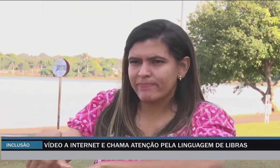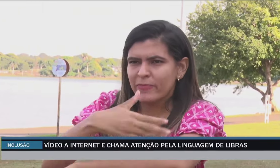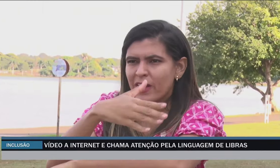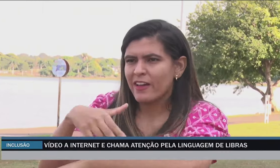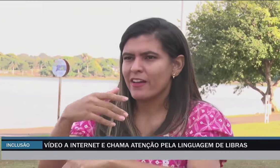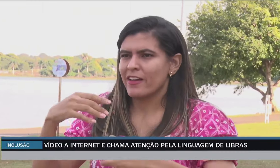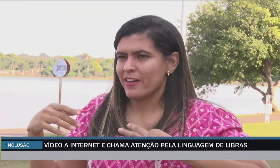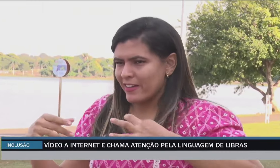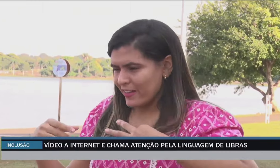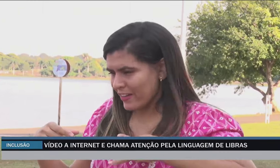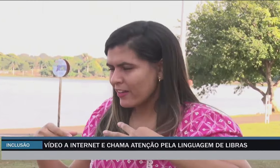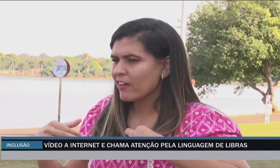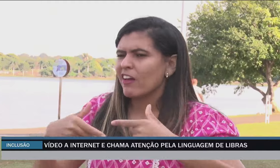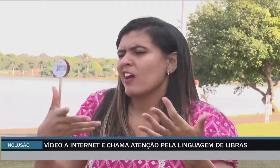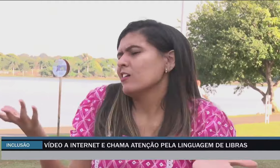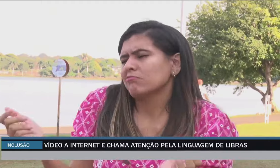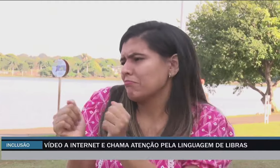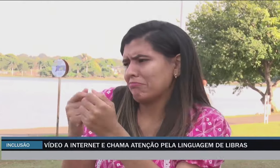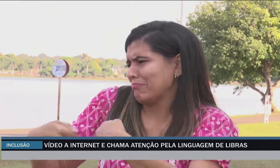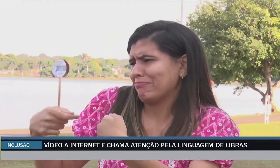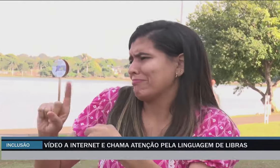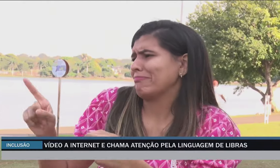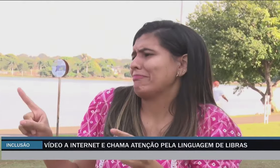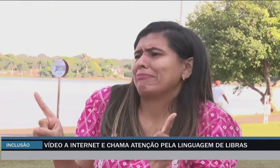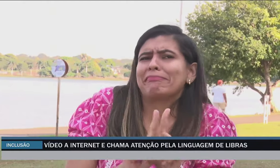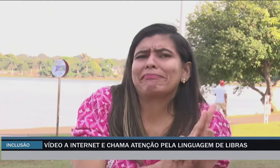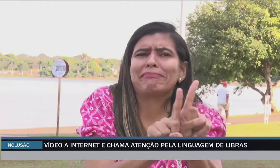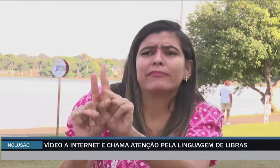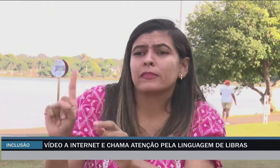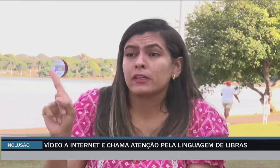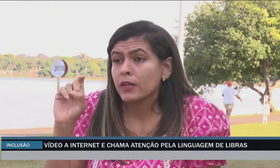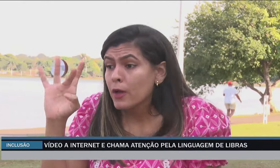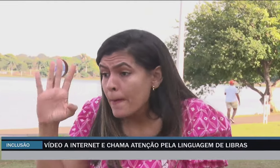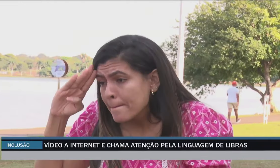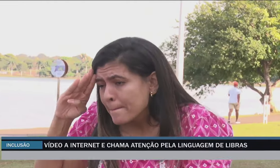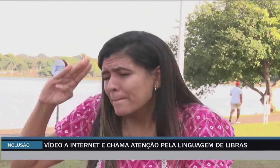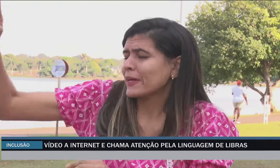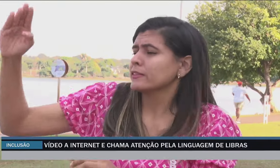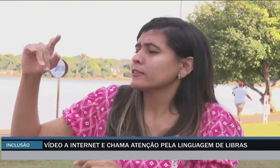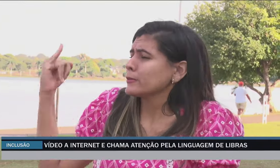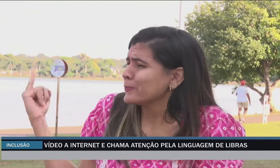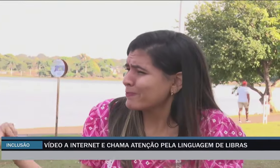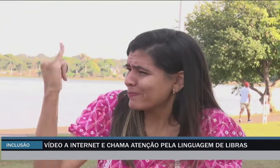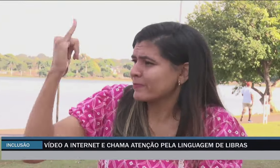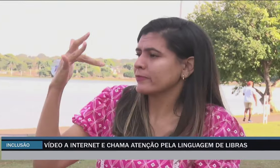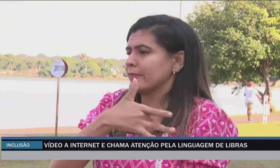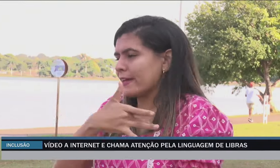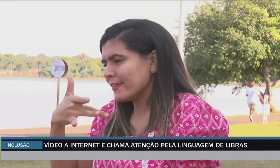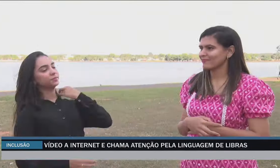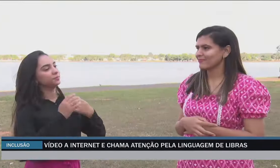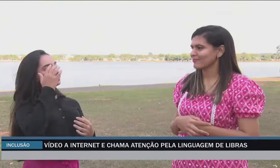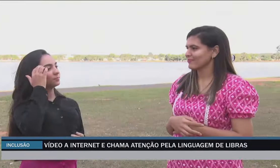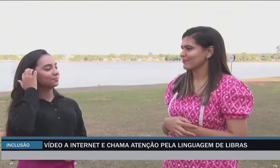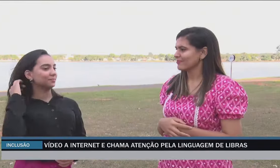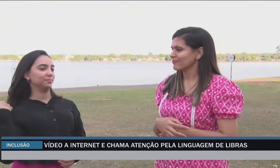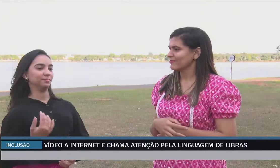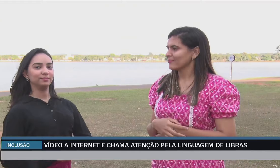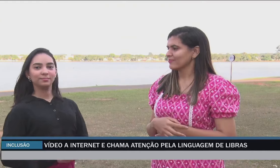Matheus. Casados e gestantes, a Tamires conta como é estar grávida pela primeira vez. Como é que ela está se